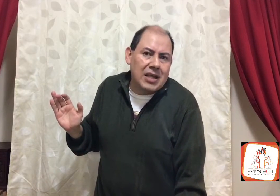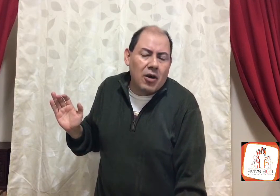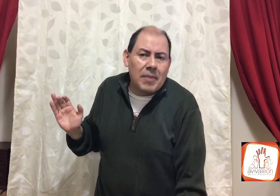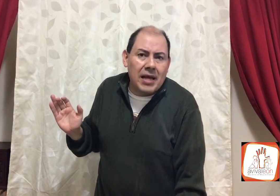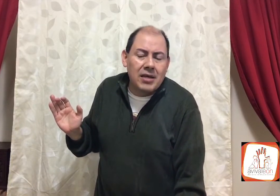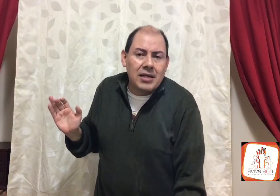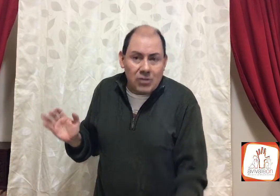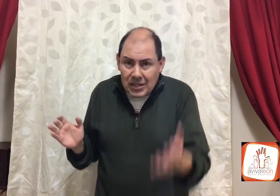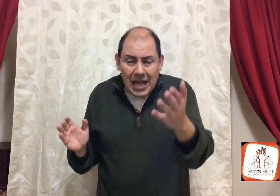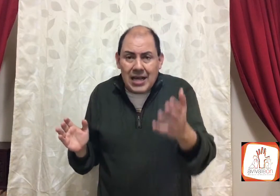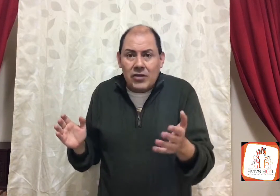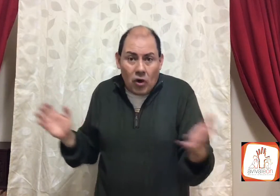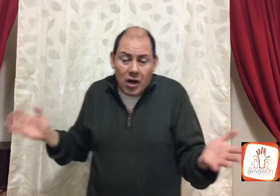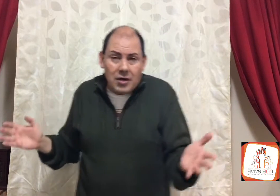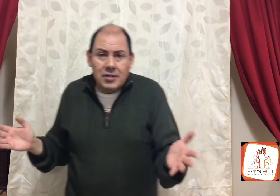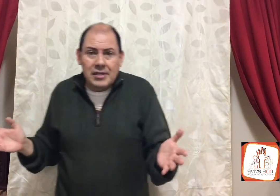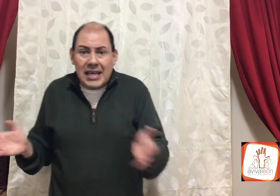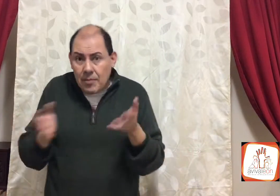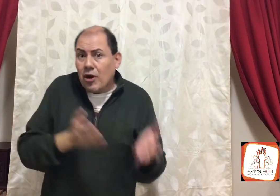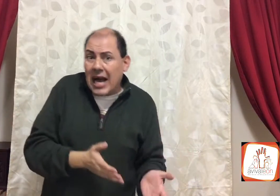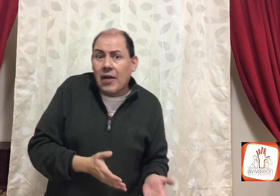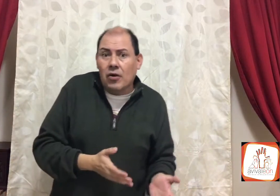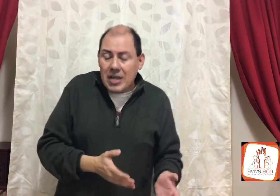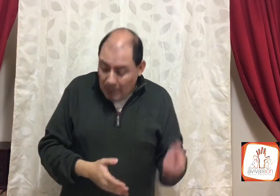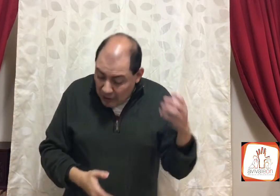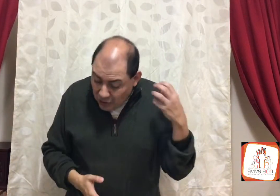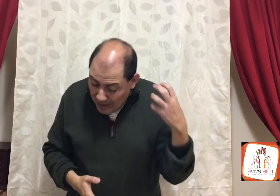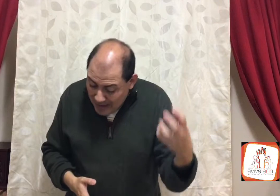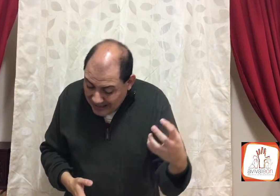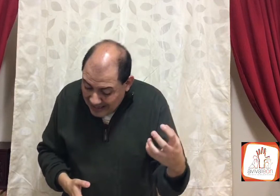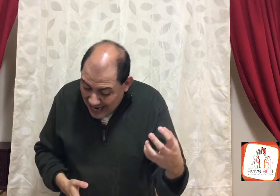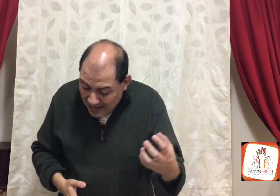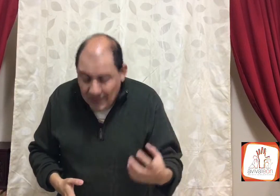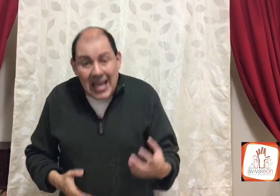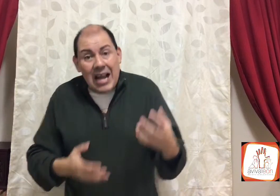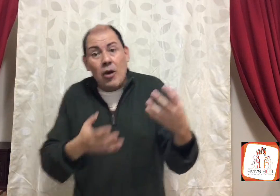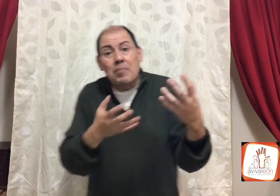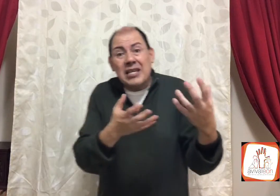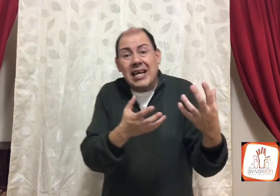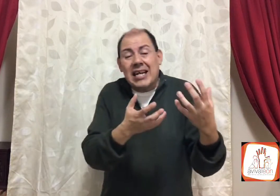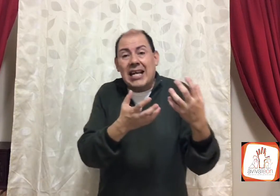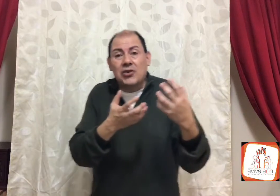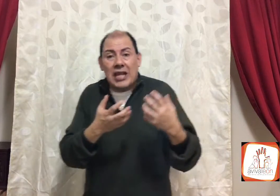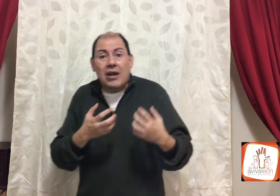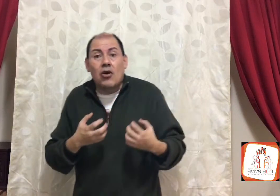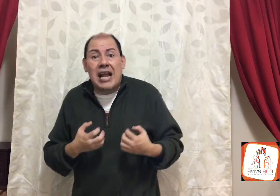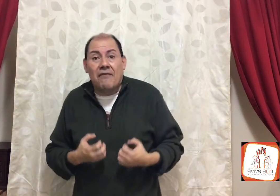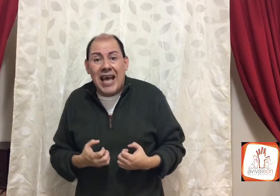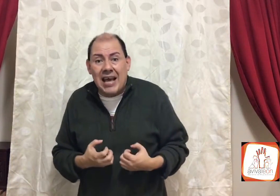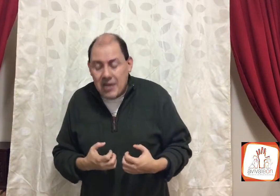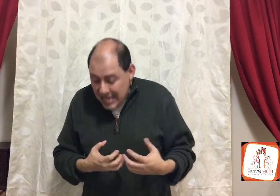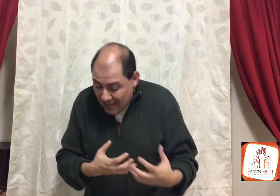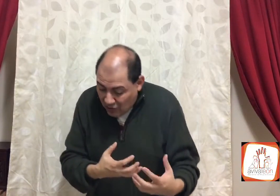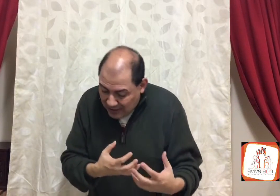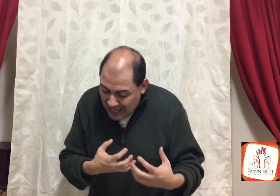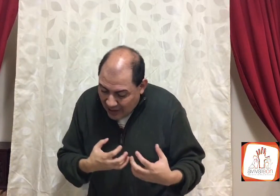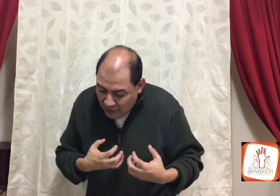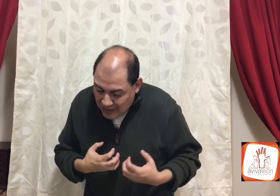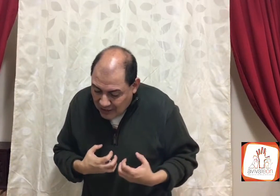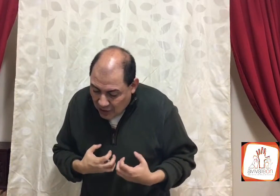este hombre, eso está, no, se ha equivocado, pero esto va más allá, él lo empieza a relacionar, con la fe, y entonces, la condición,